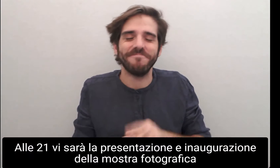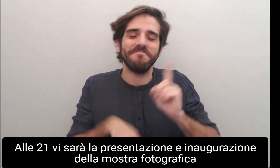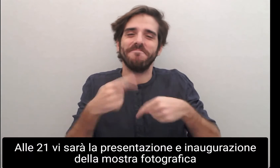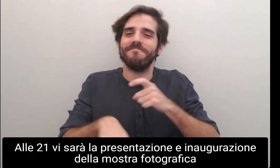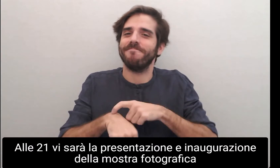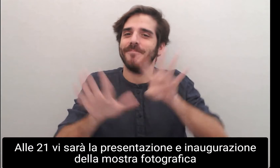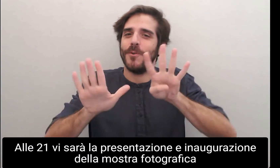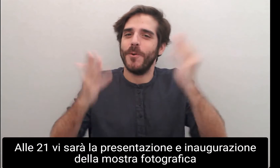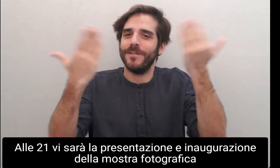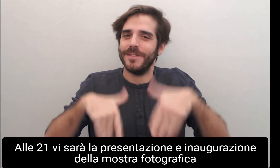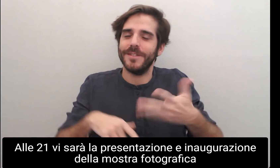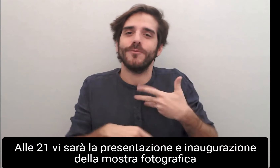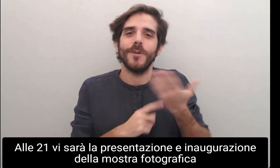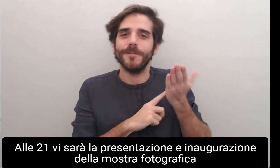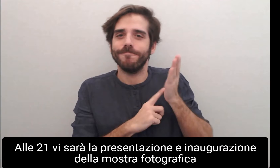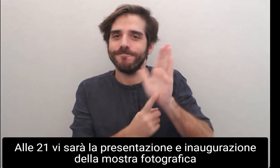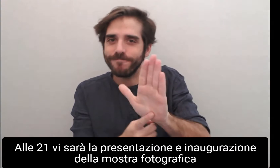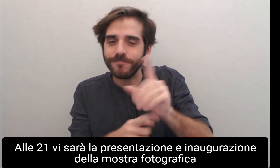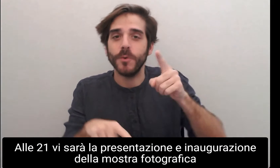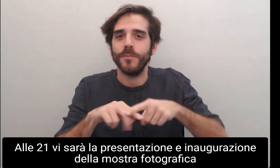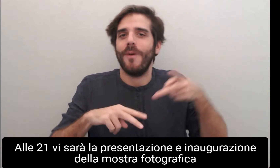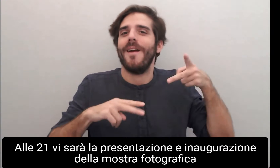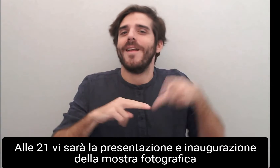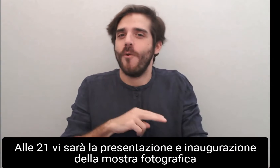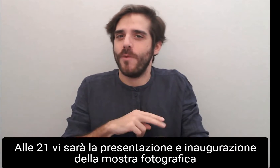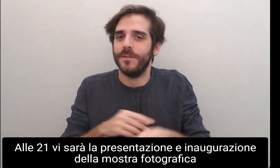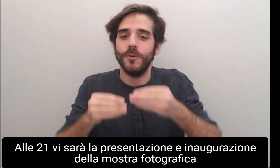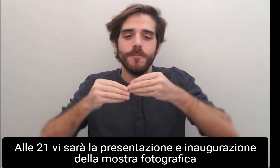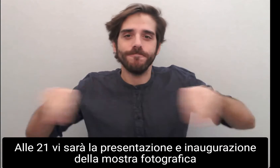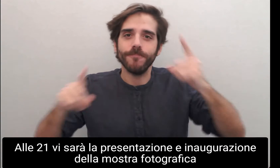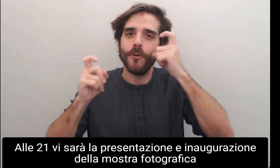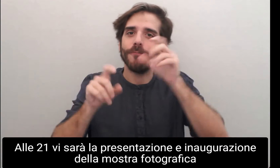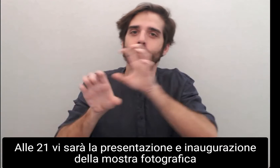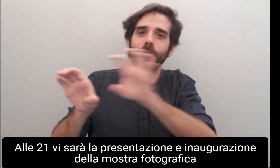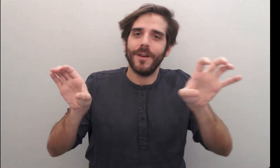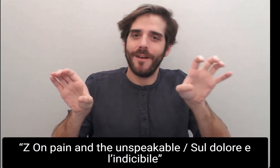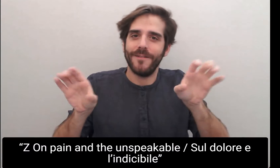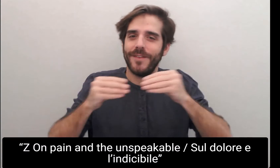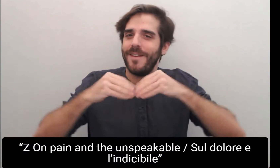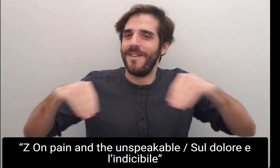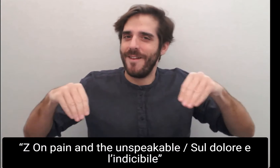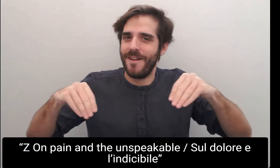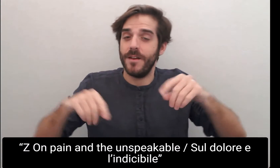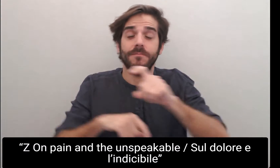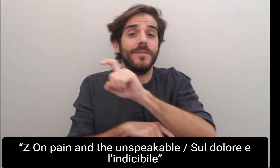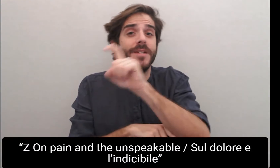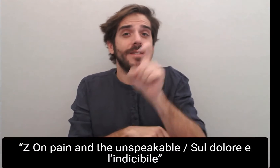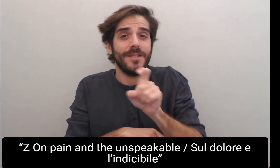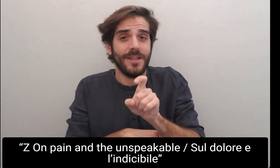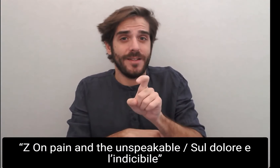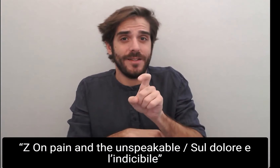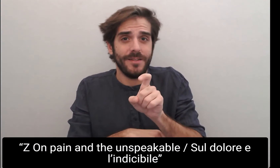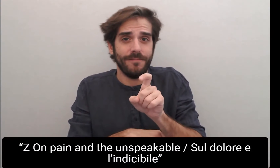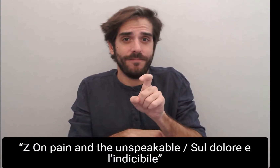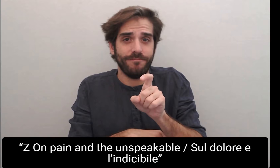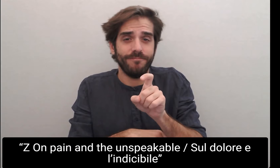21 vi sarà la presentazione ed inaugurazione della mostra fotografica The On Pain and the Unspeakable sul